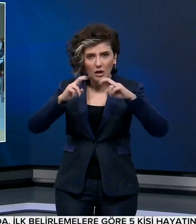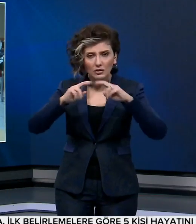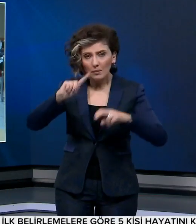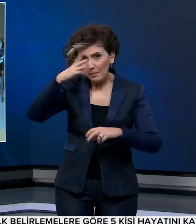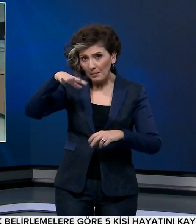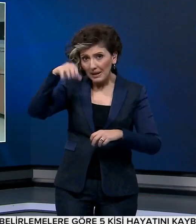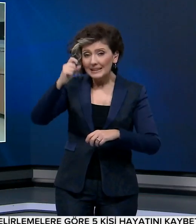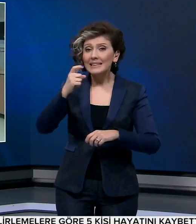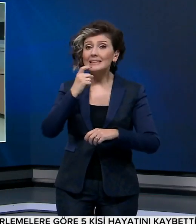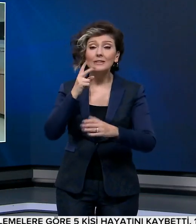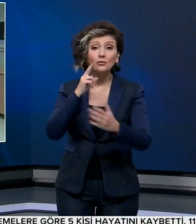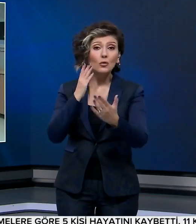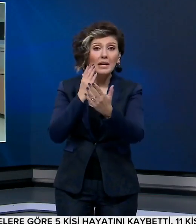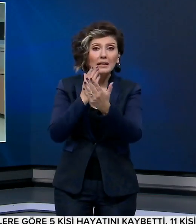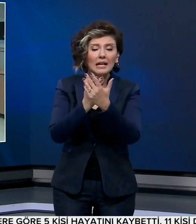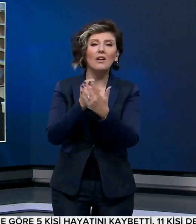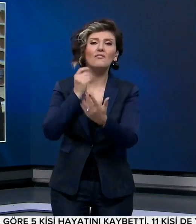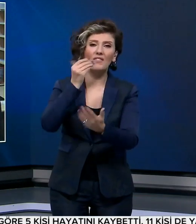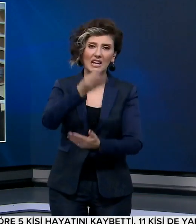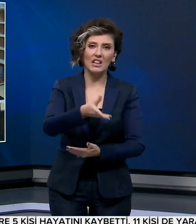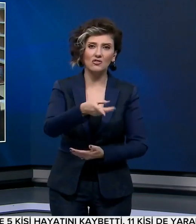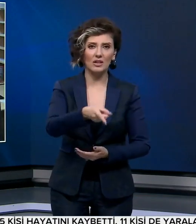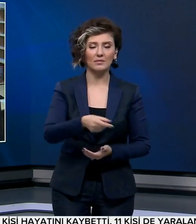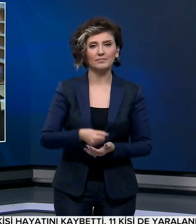merkezlerinden yıl sonuna kadar verilecek.